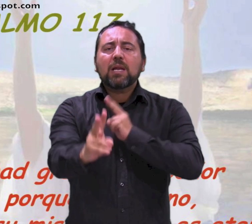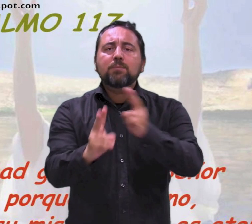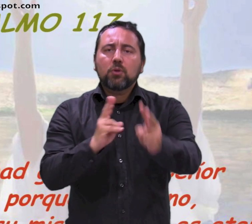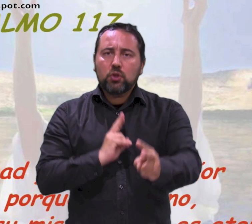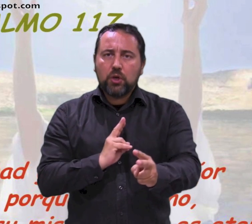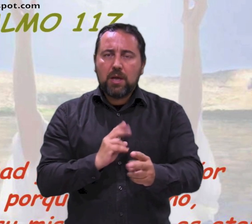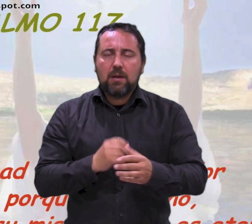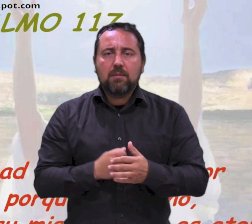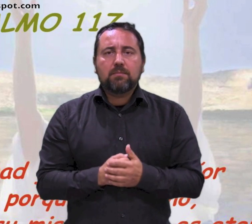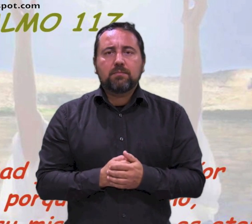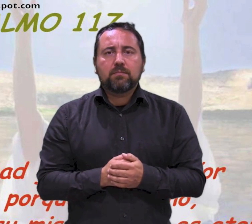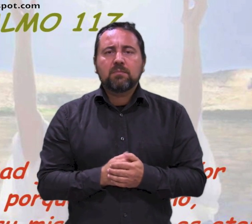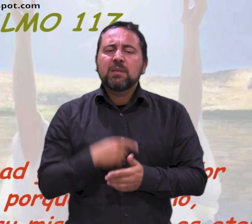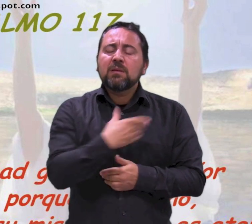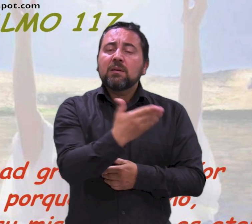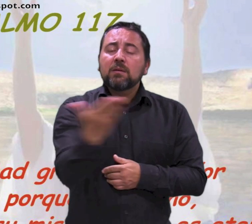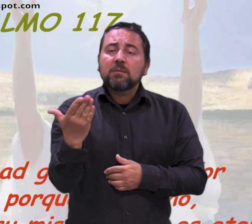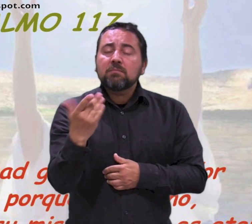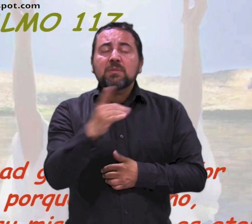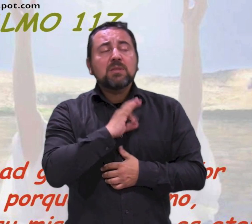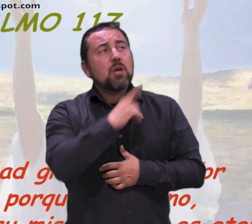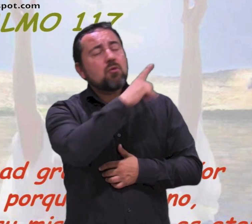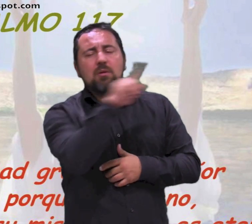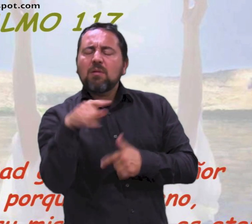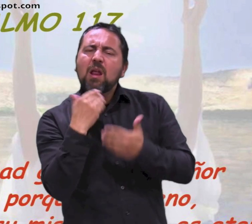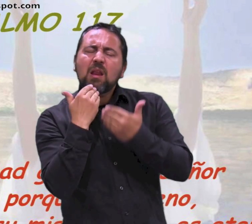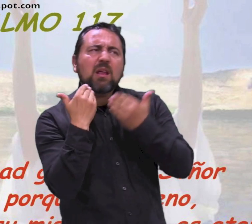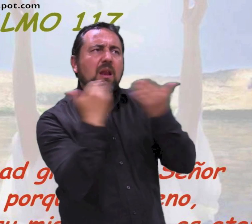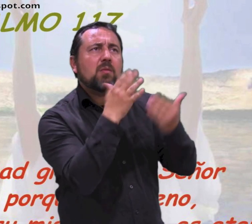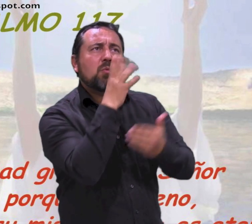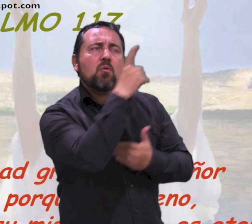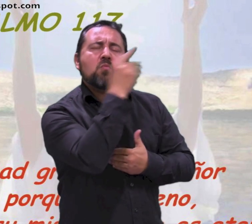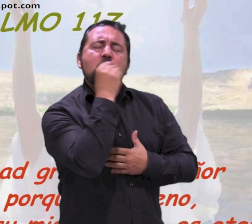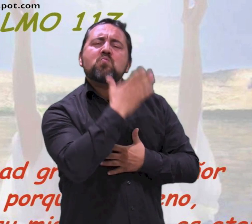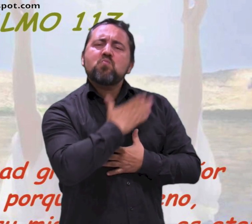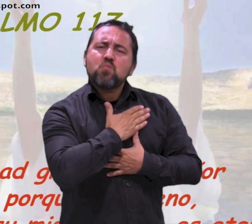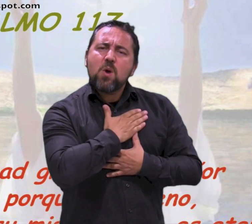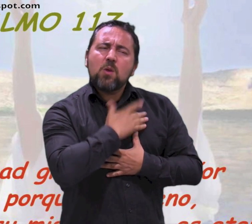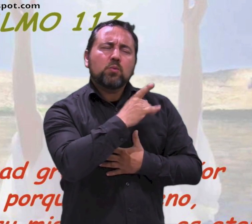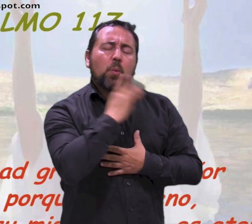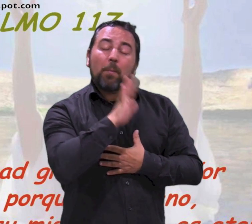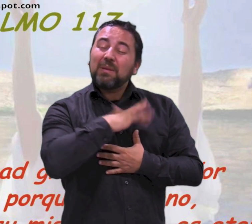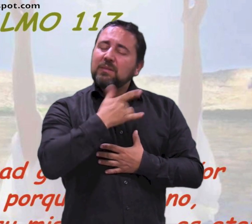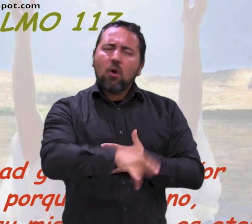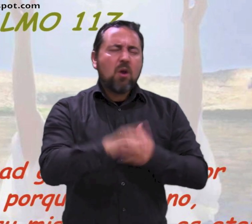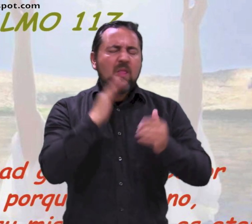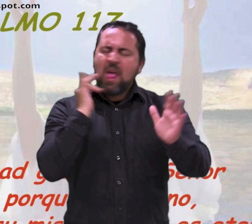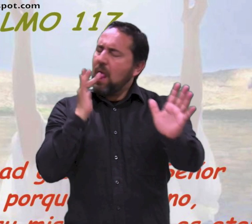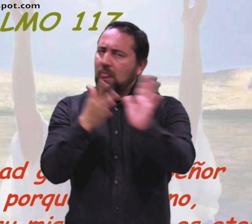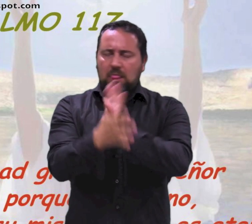Salmo responsorial Dad gracias al Señor porque es bueno, porque es eterna su